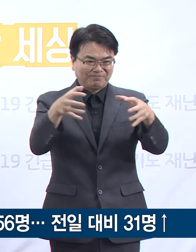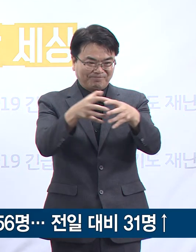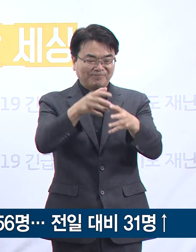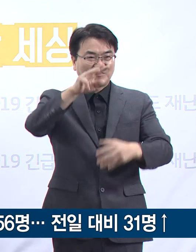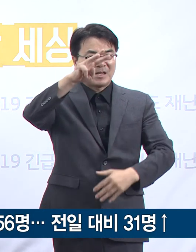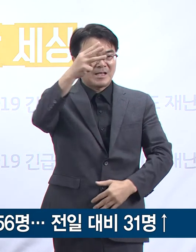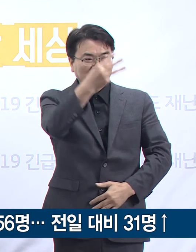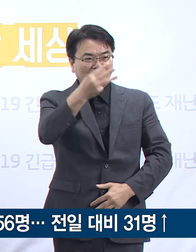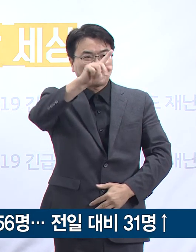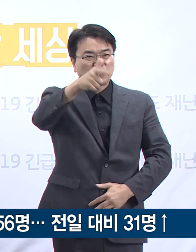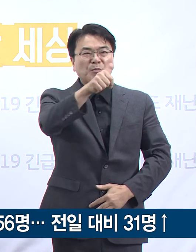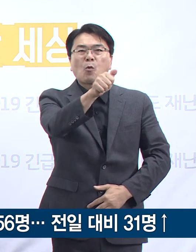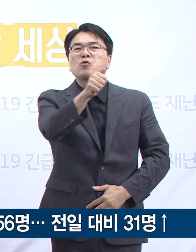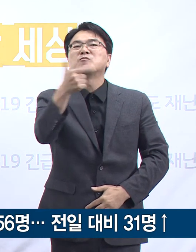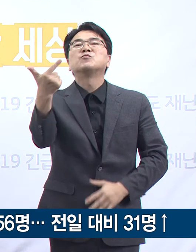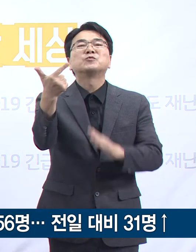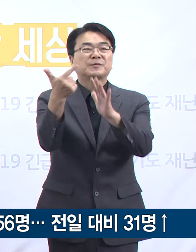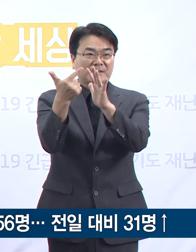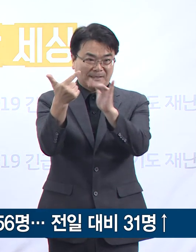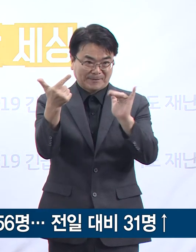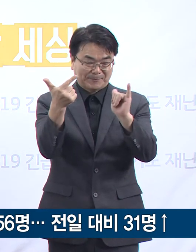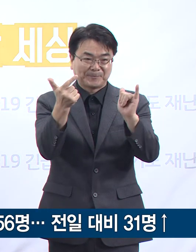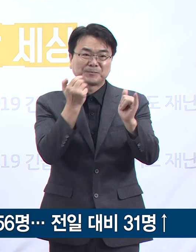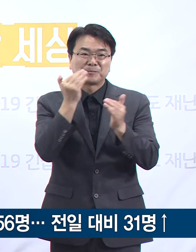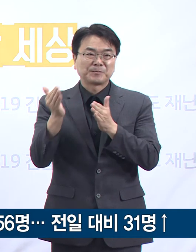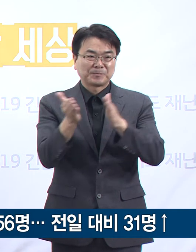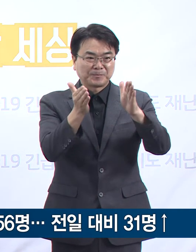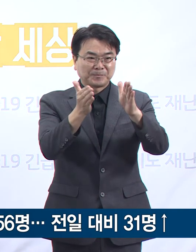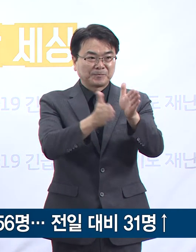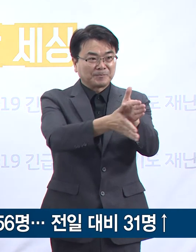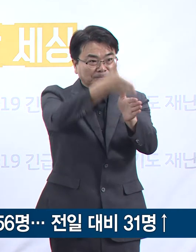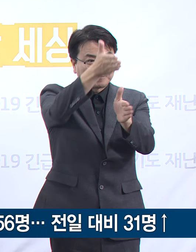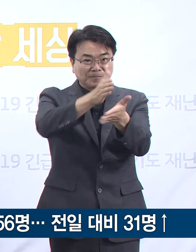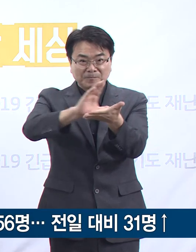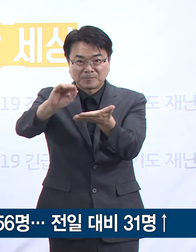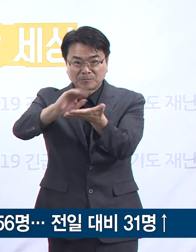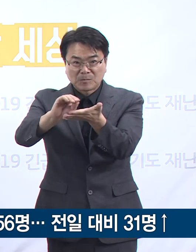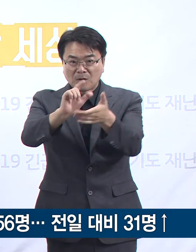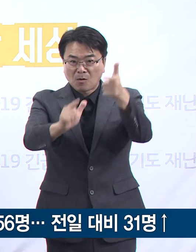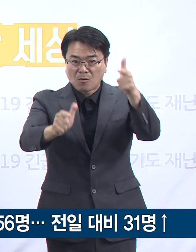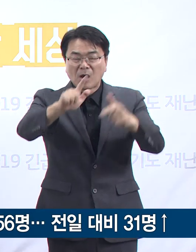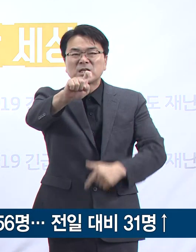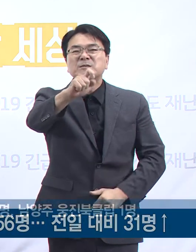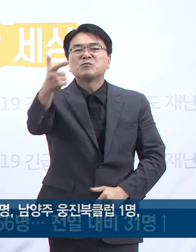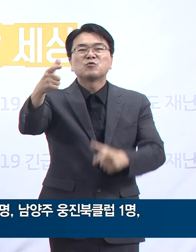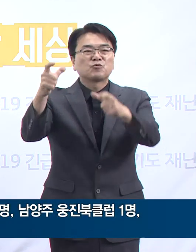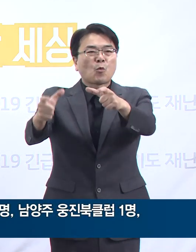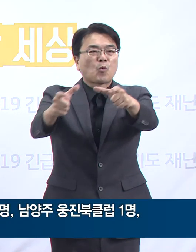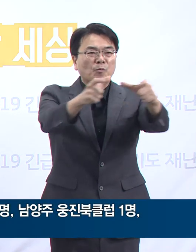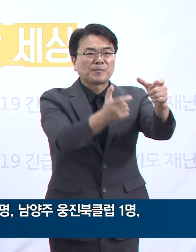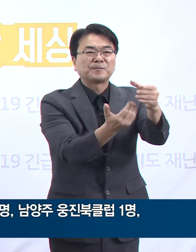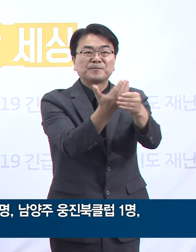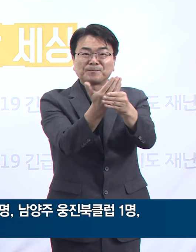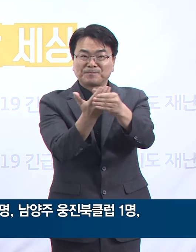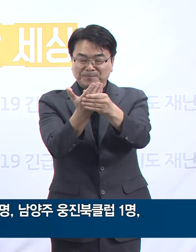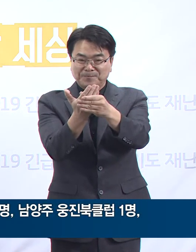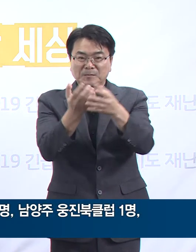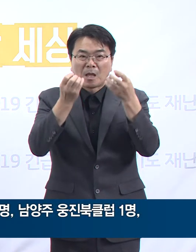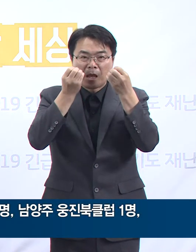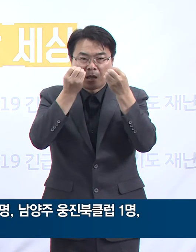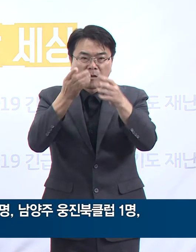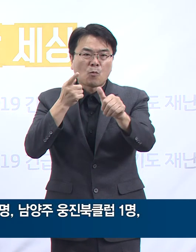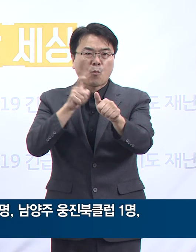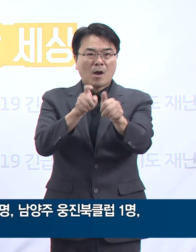,656명입니다. 도내 16개 시군에서 확진자가 발생했습니다. 신규 확진자의 감염